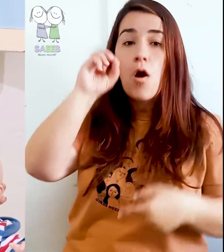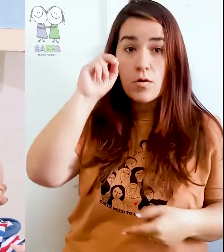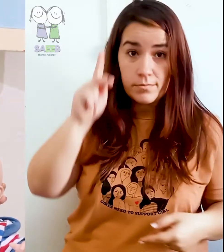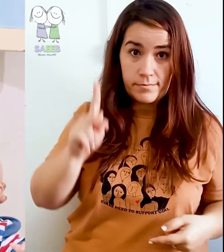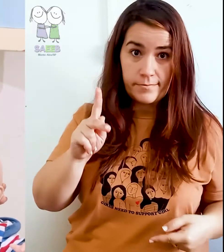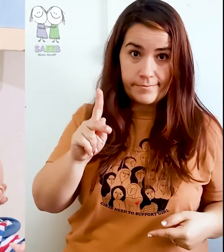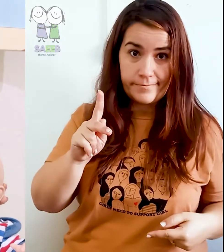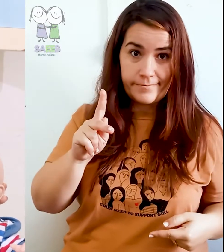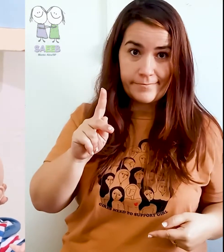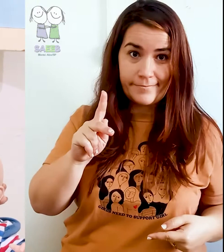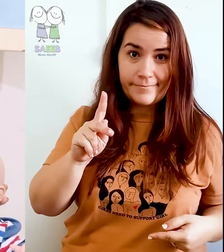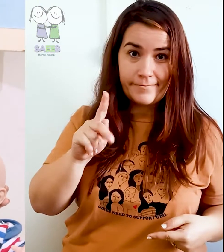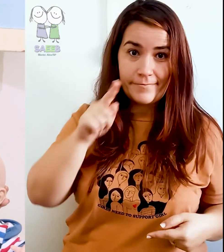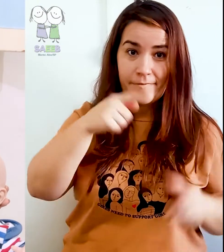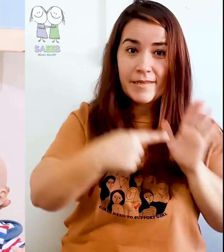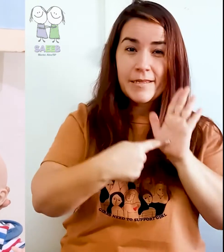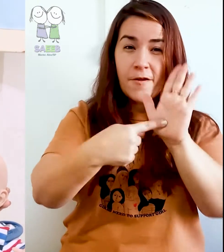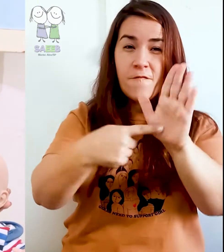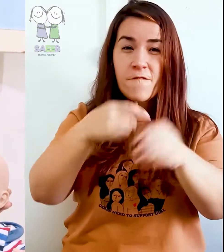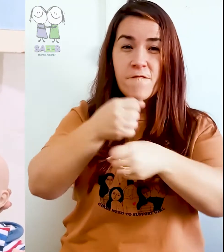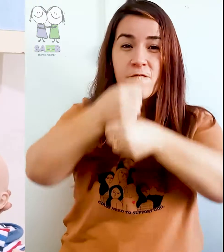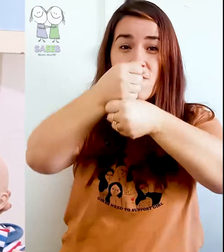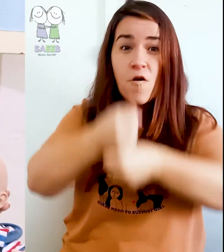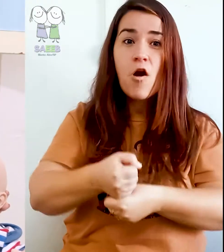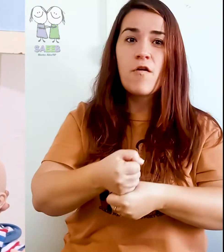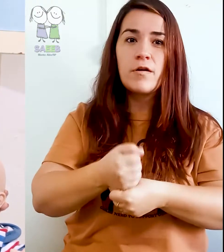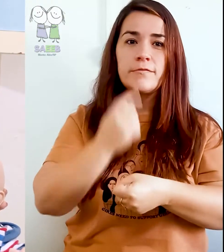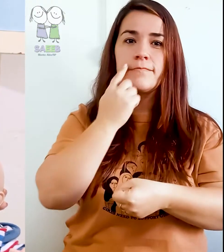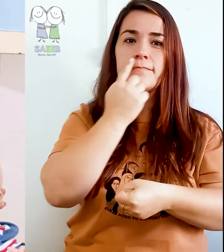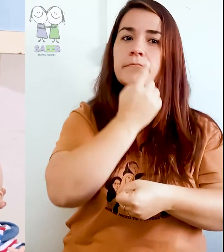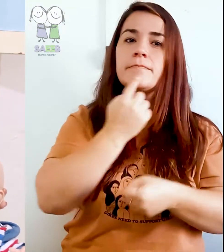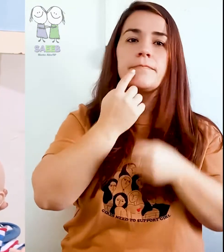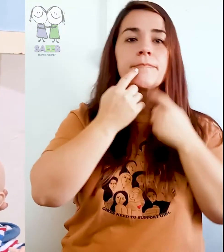boquinha. E esse músculo ficar forte.